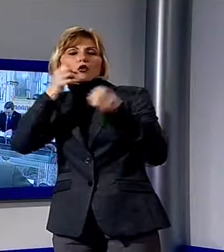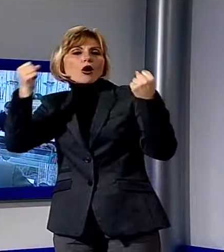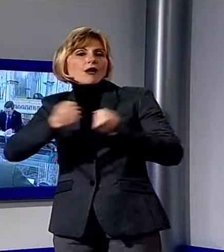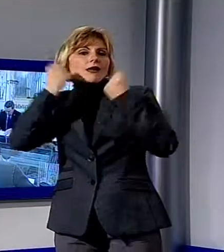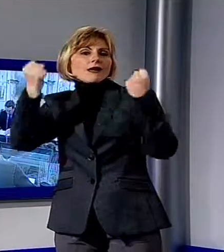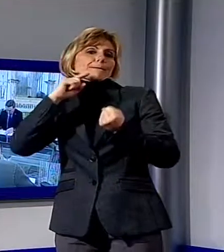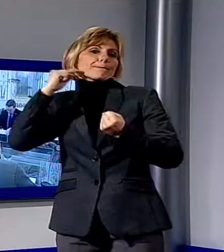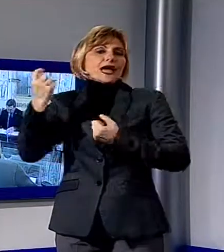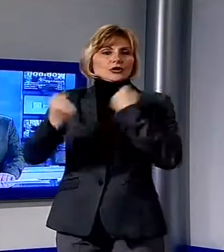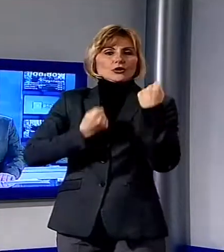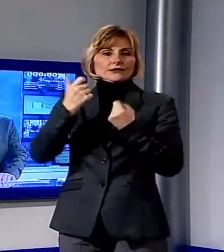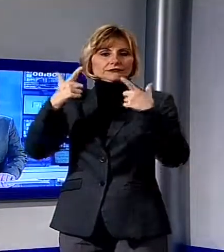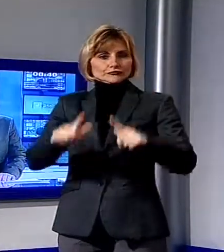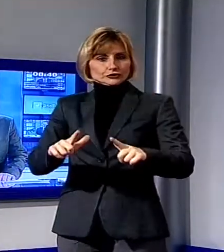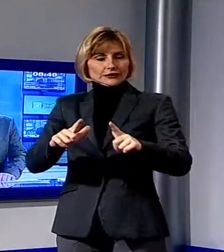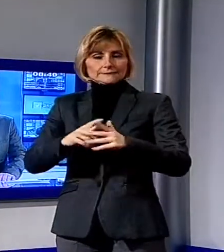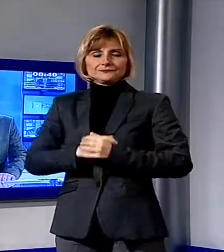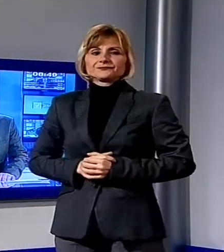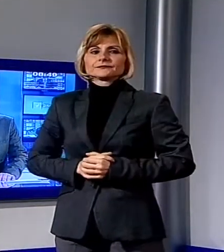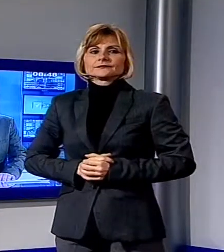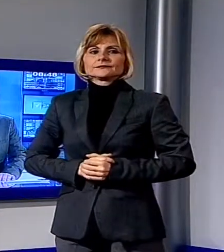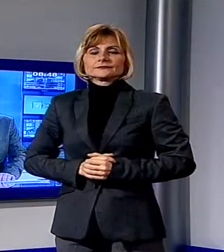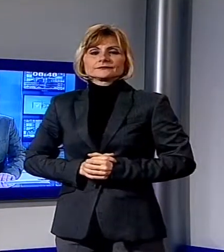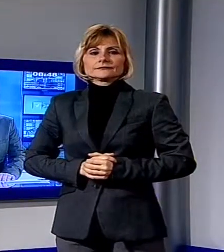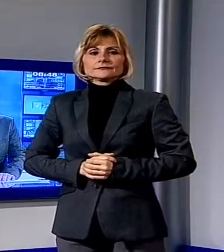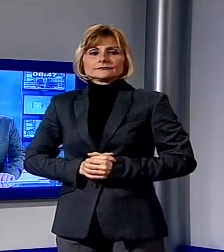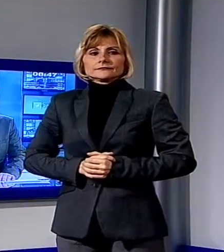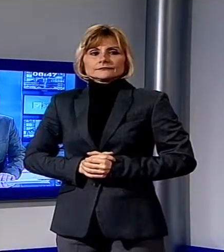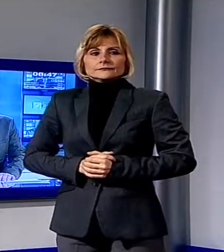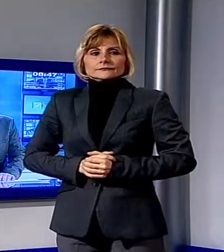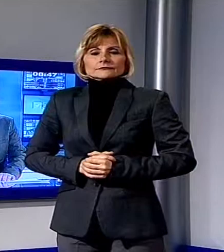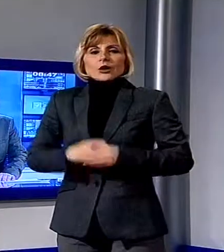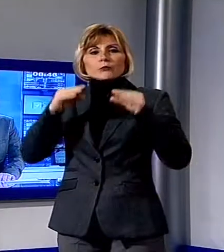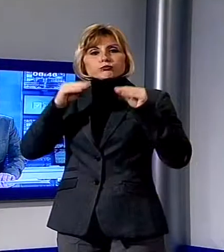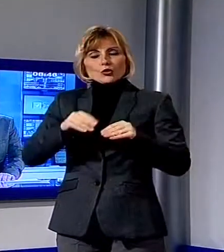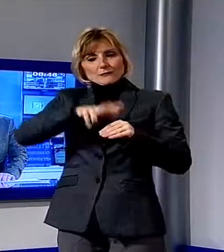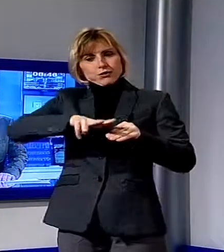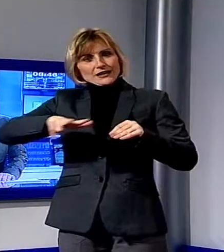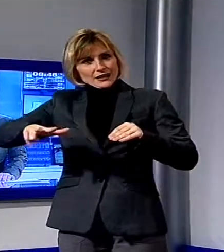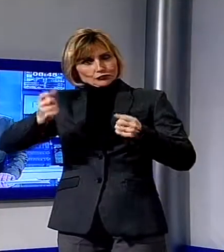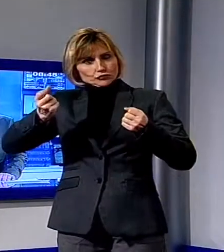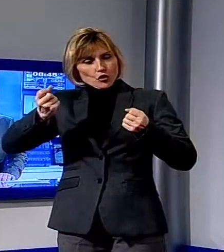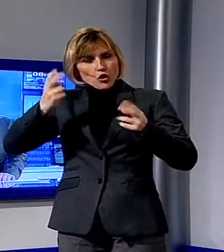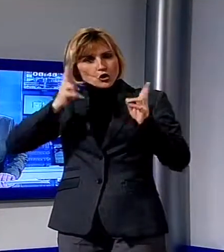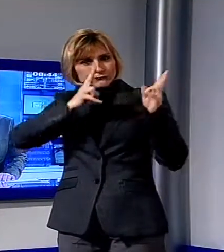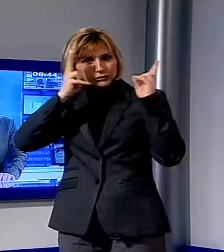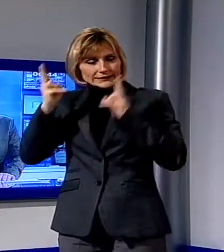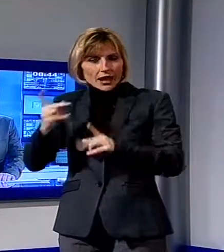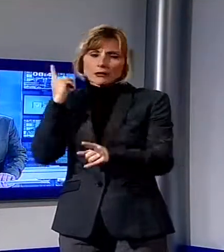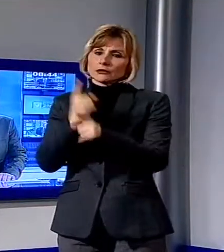città. È necessario aumentare i posti auto riservati al personale dell'ospedale San Luca